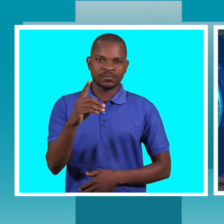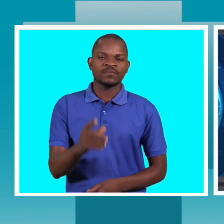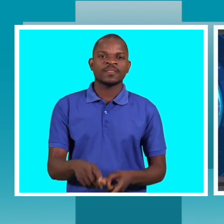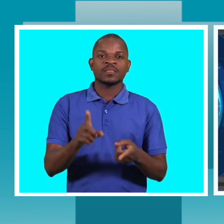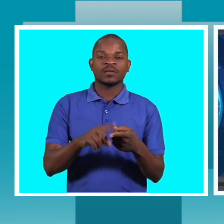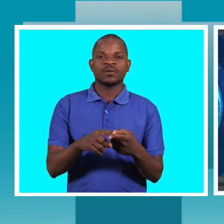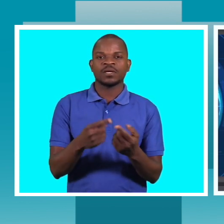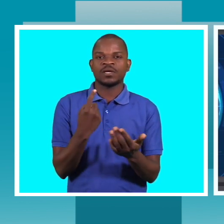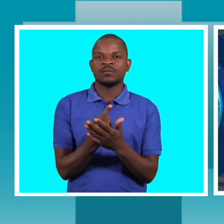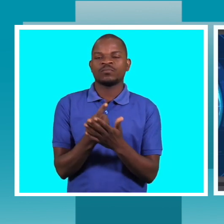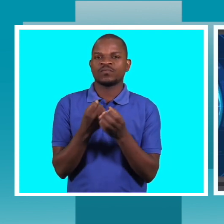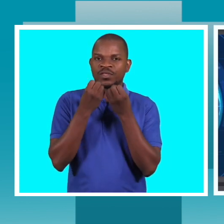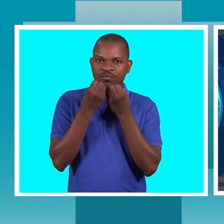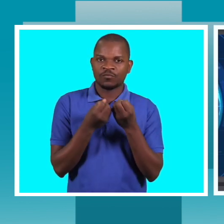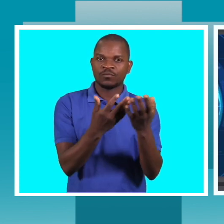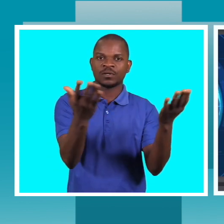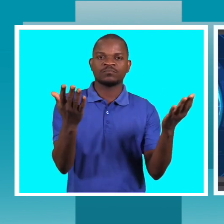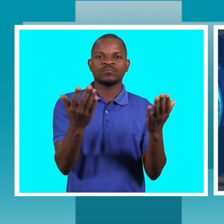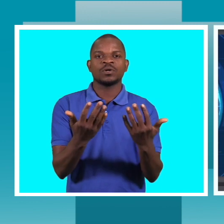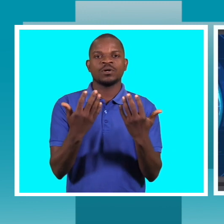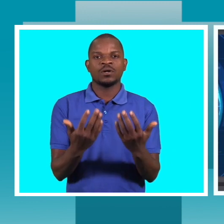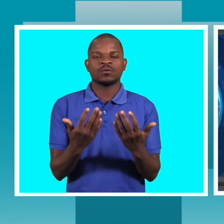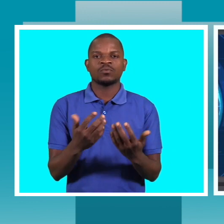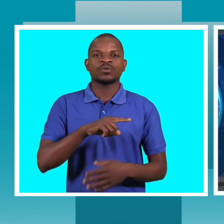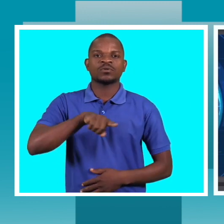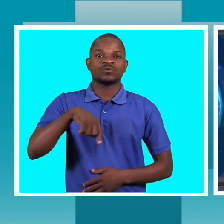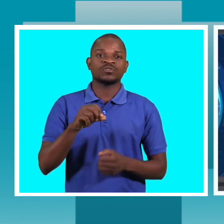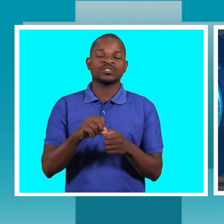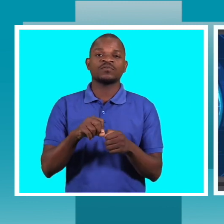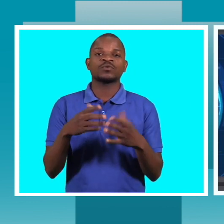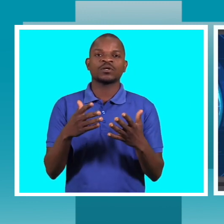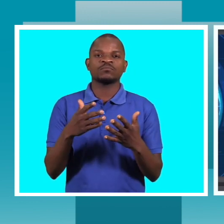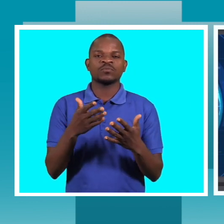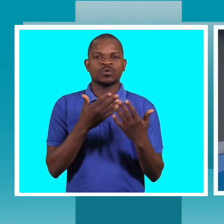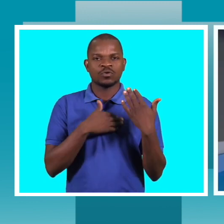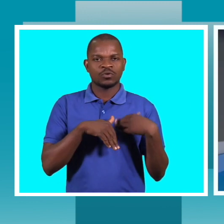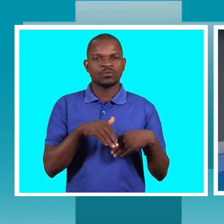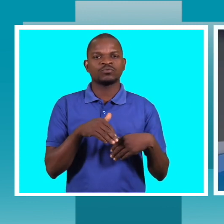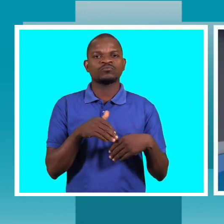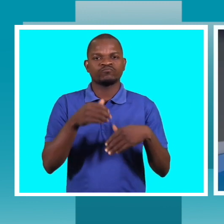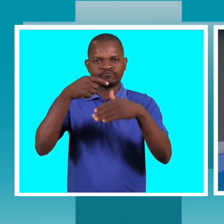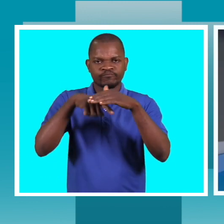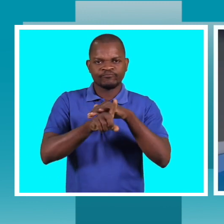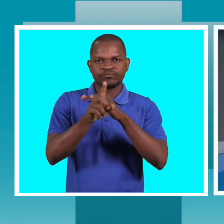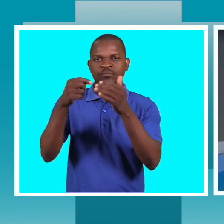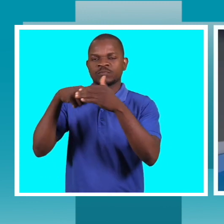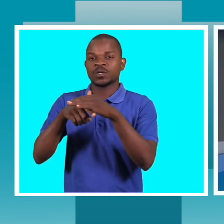preciso dizer que, neste momento, estamos em processo de migração para os níveis distritais,